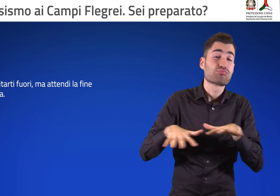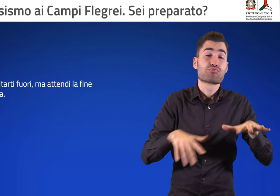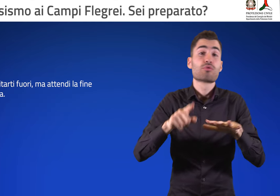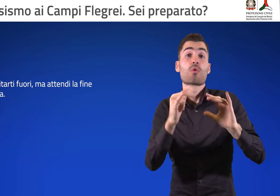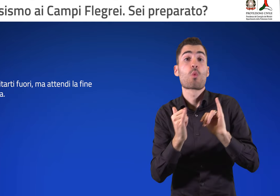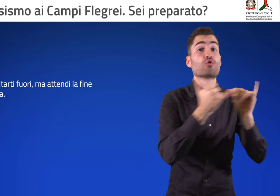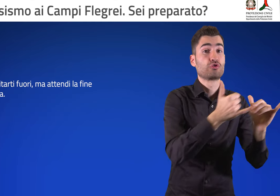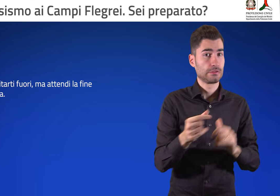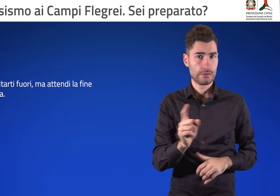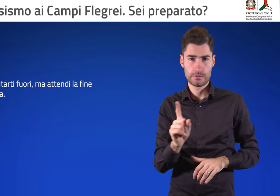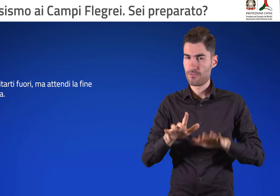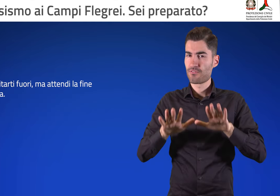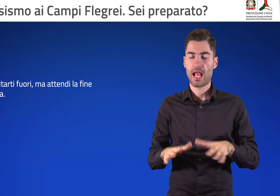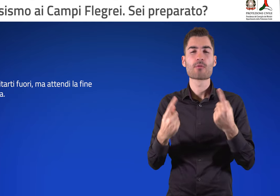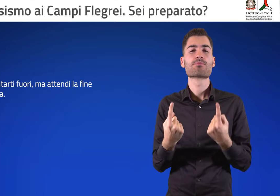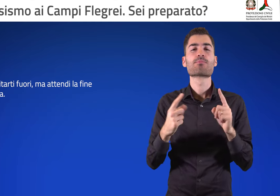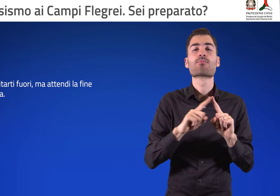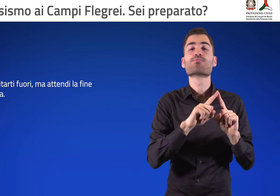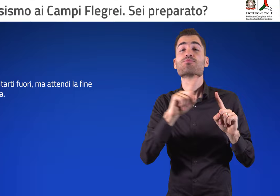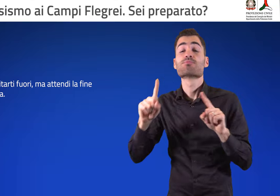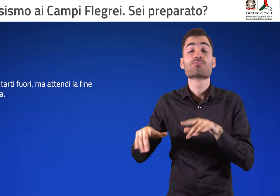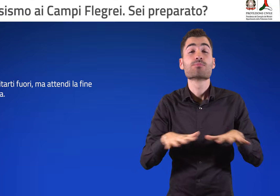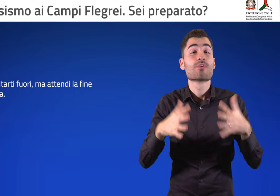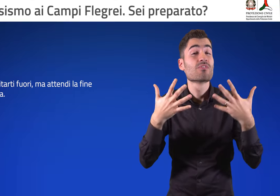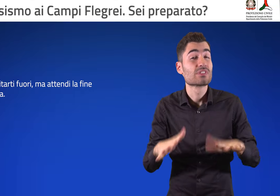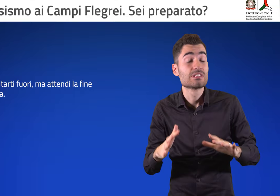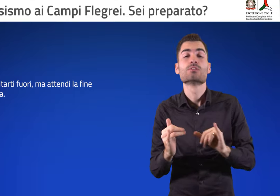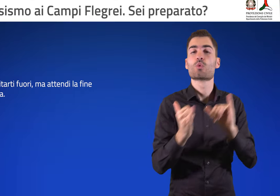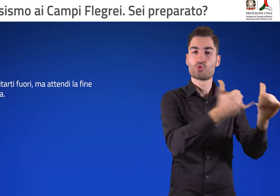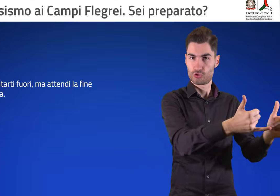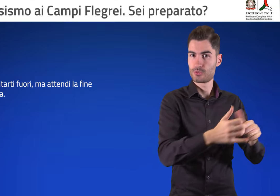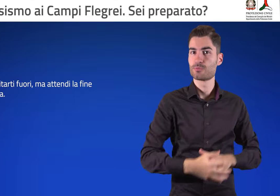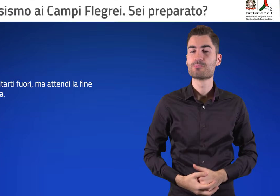Non precipitarti fuori, ma attendi la fine della scossa.